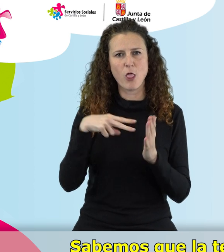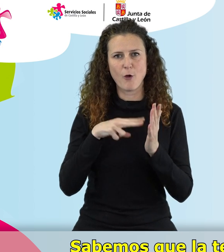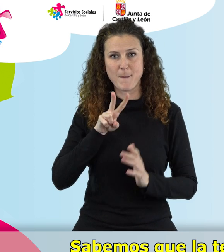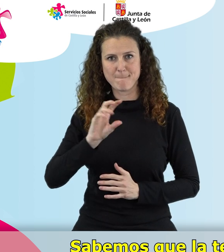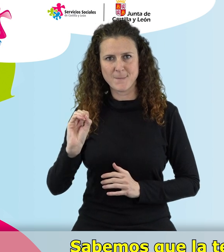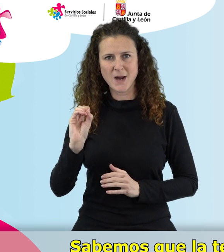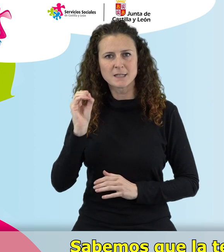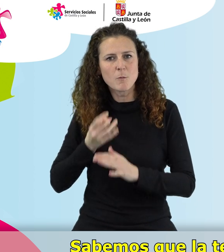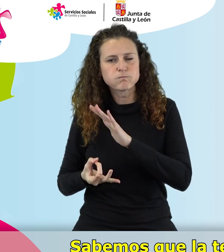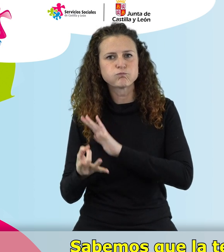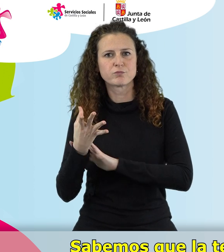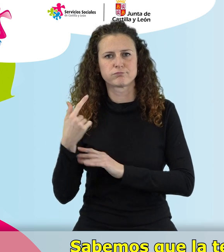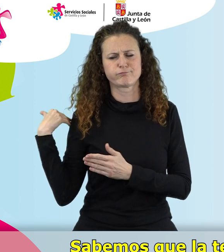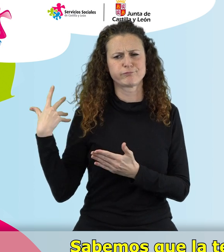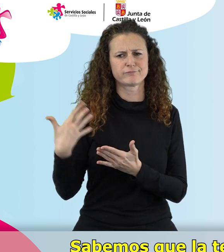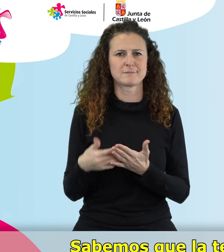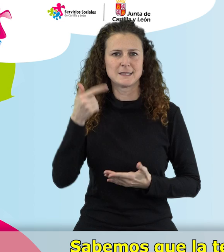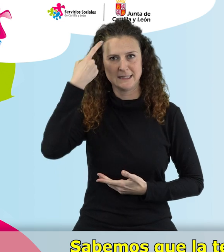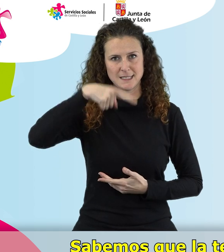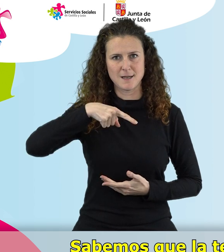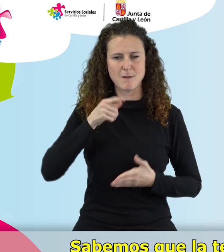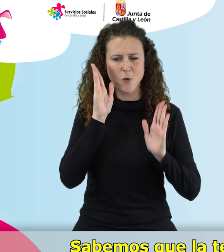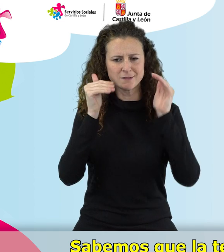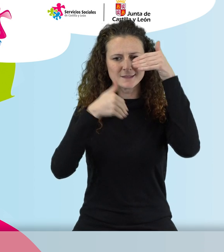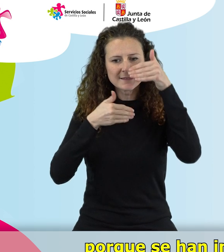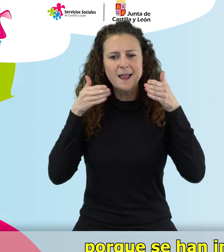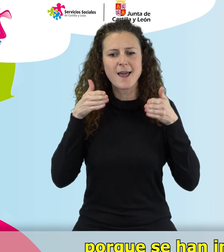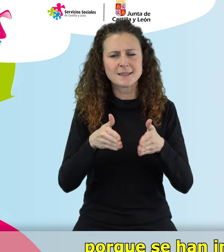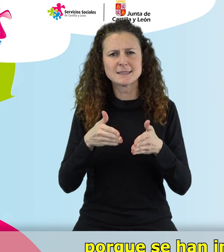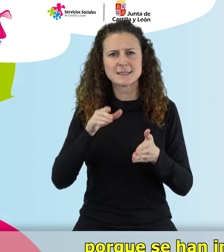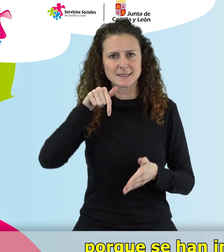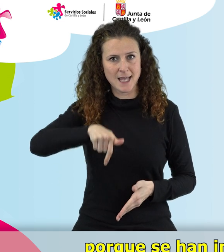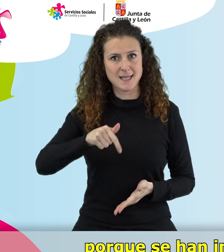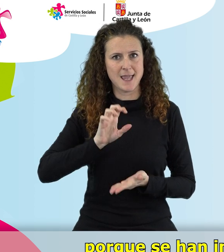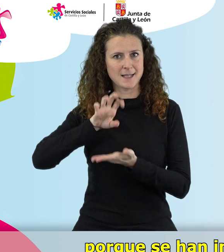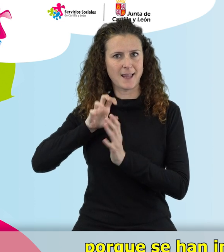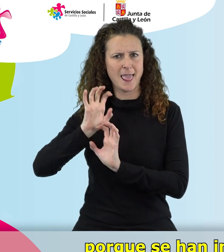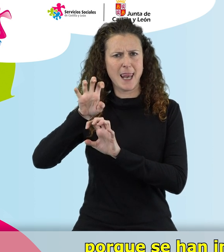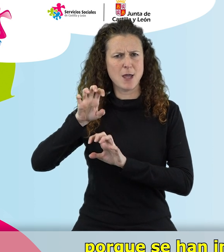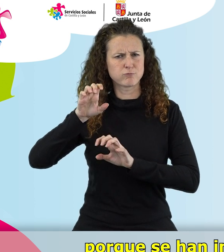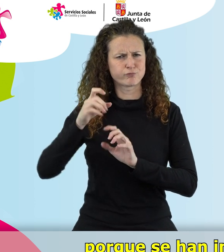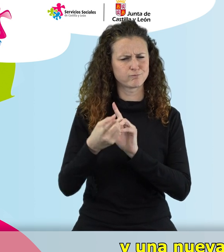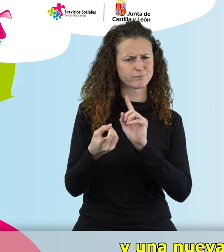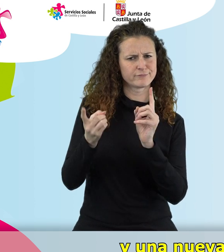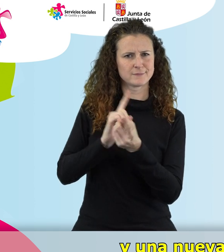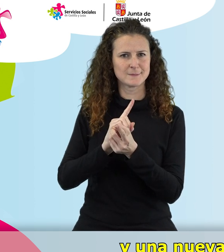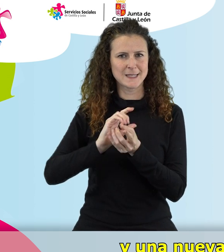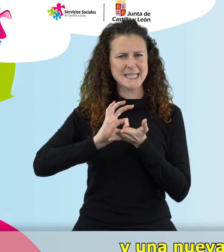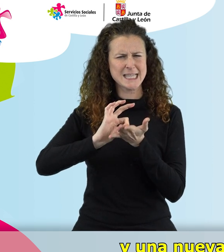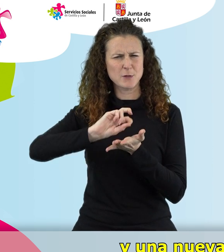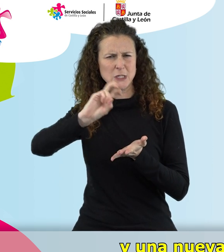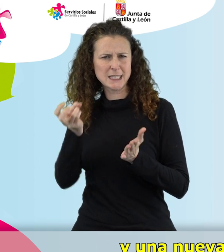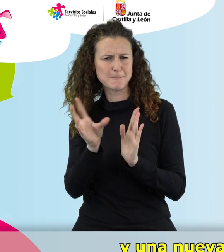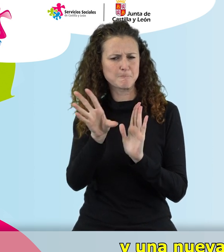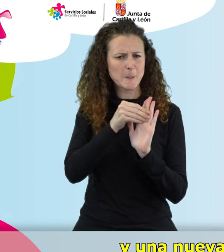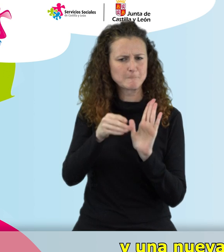Sabemos que la teleasistencia en esta comunidad ha cambiado mucho porque se han incorporado nuevos servicios y una nueva forma